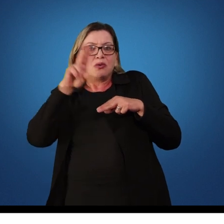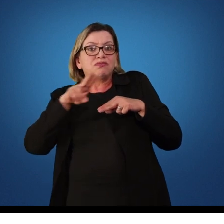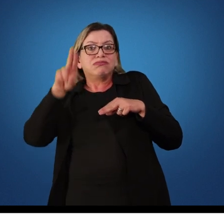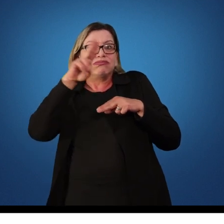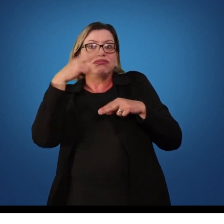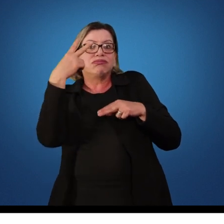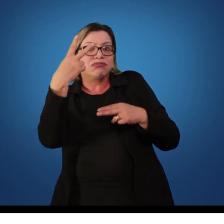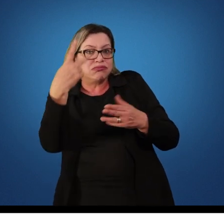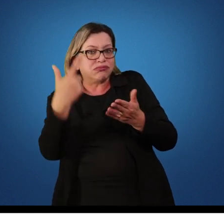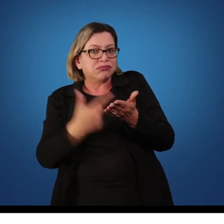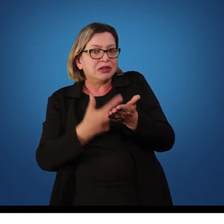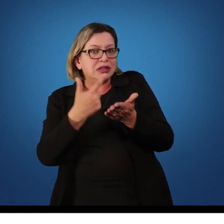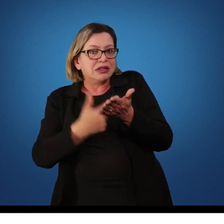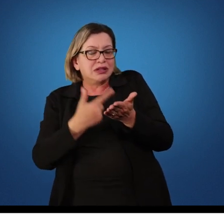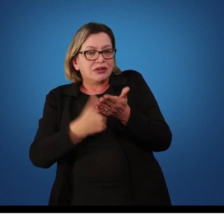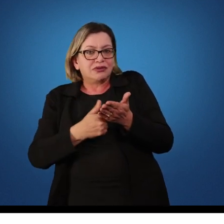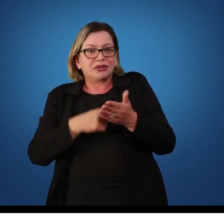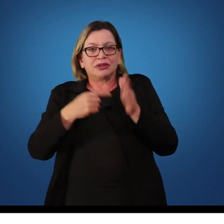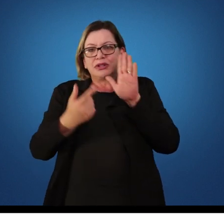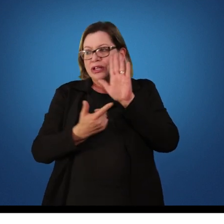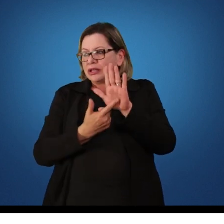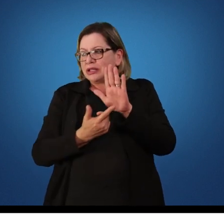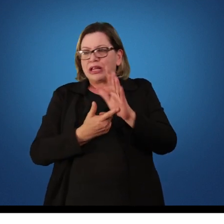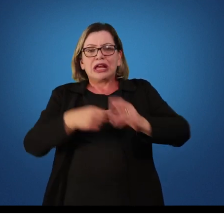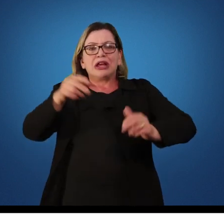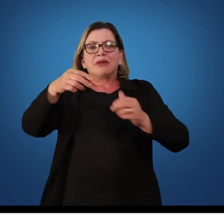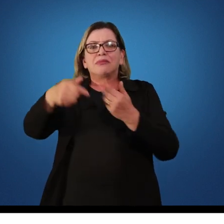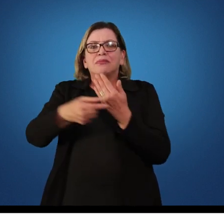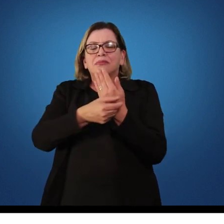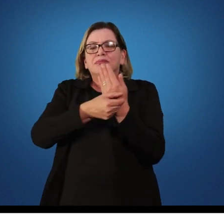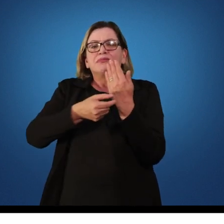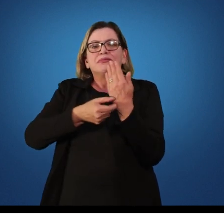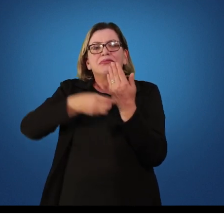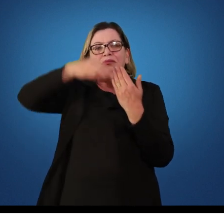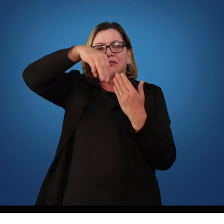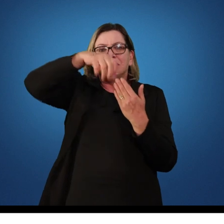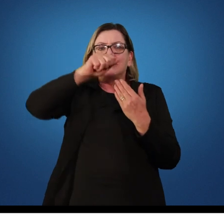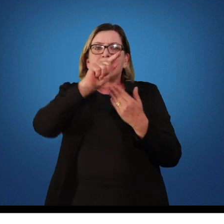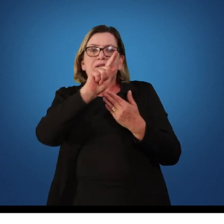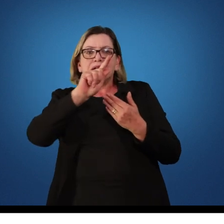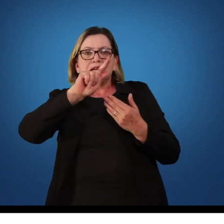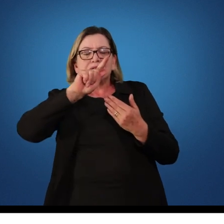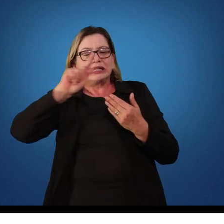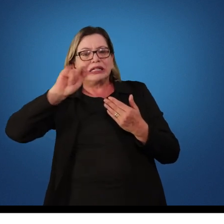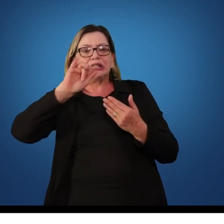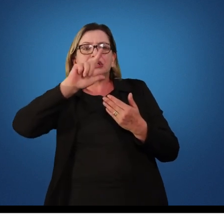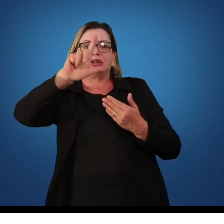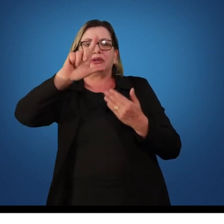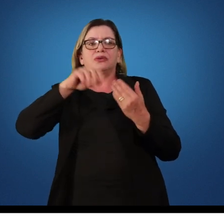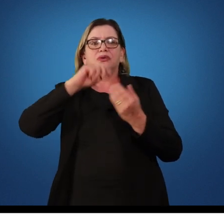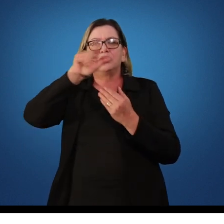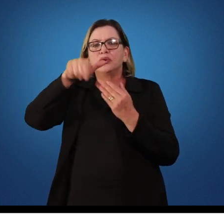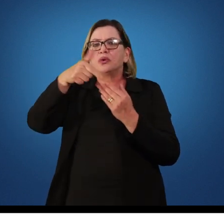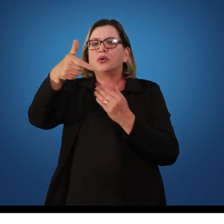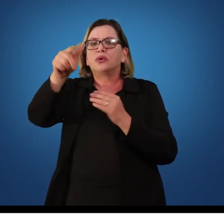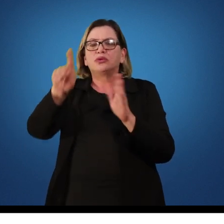que é Aprendizagem Motora de Maguil e Aprendizagem Performance Motora de Schmidt e Reisberg.